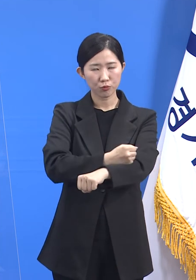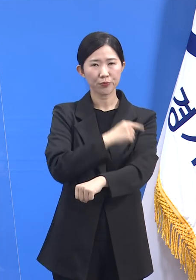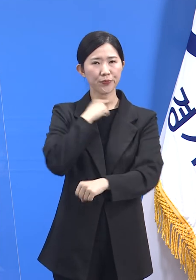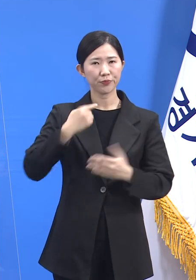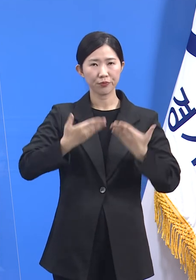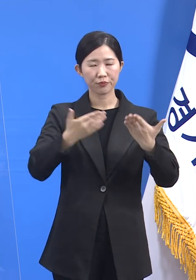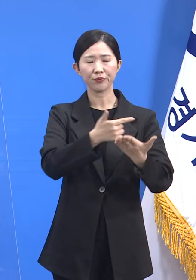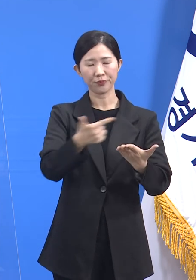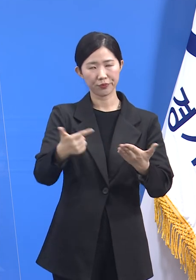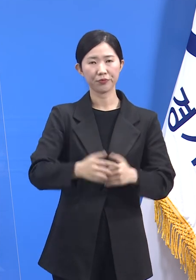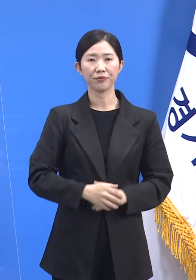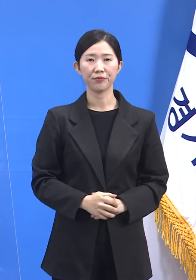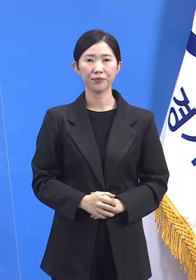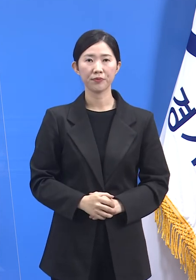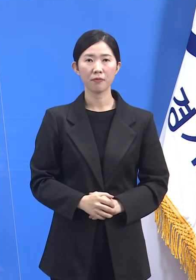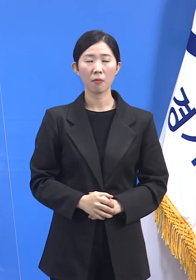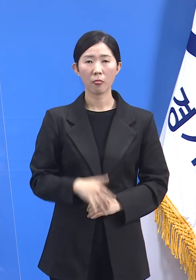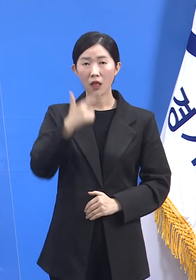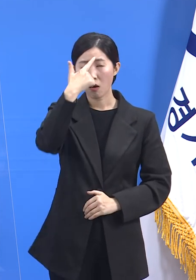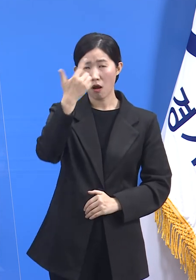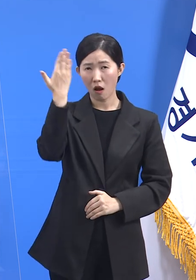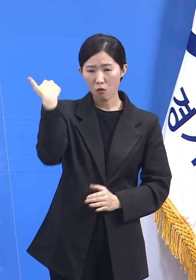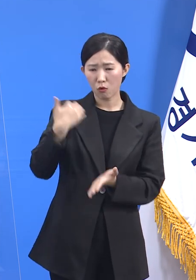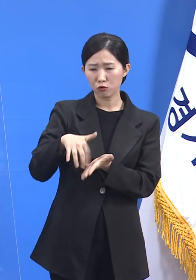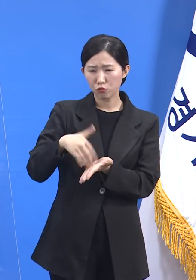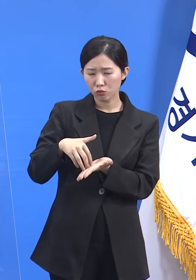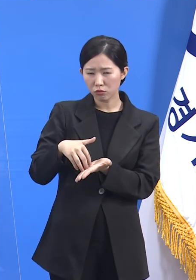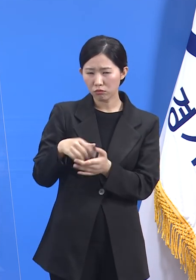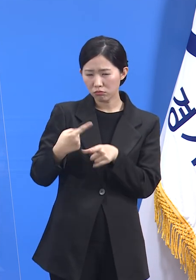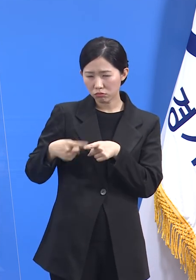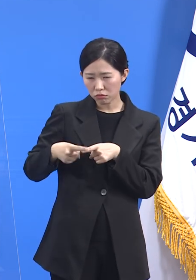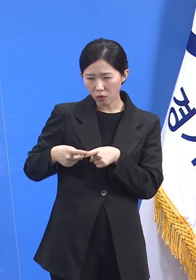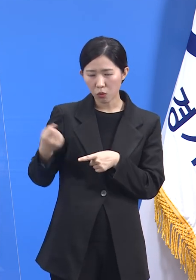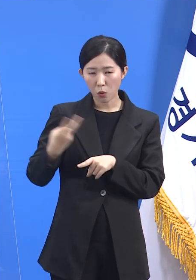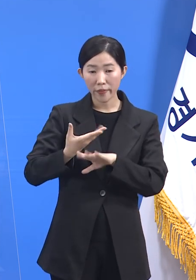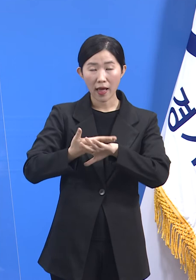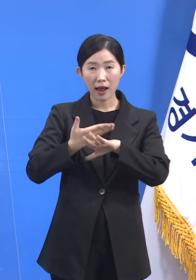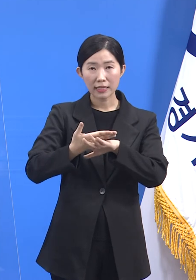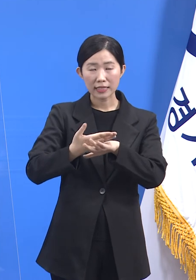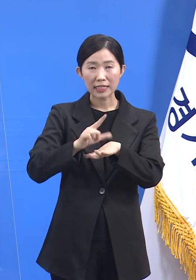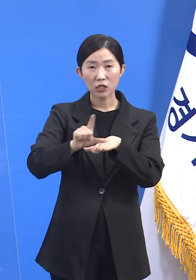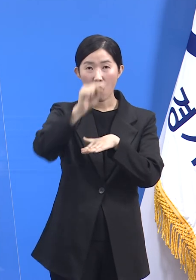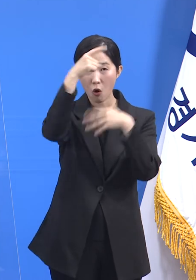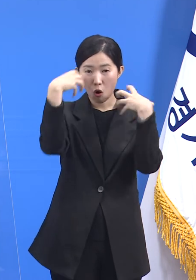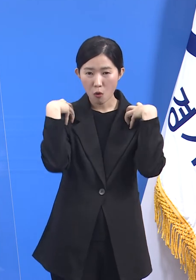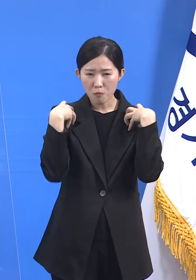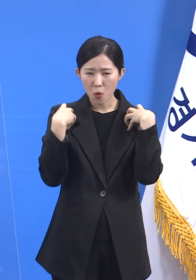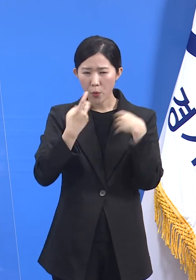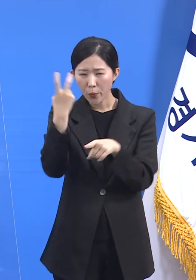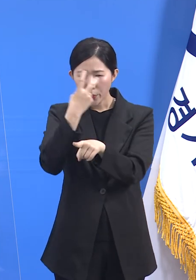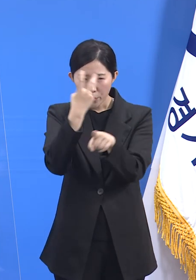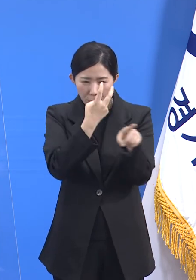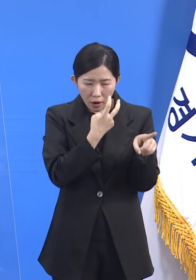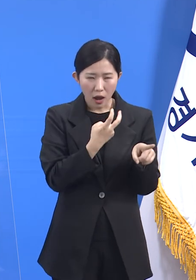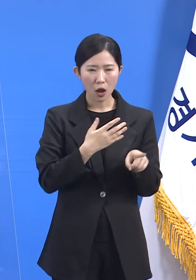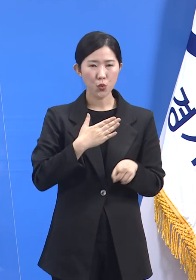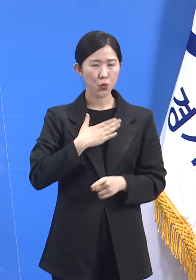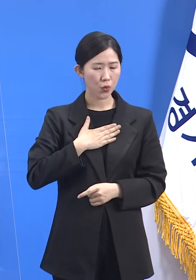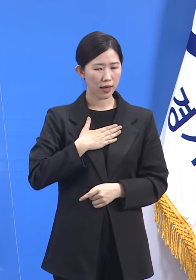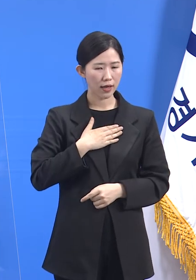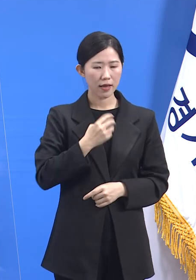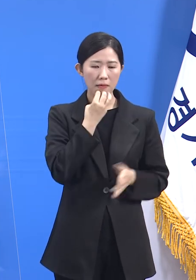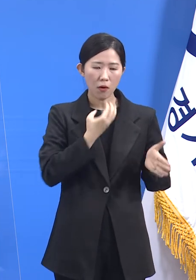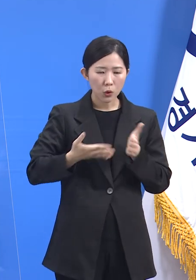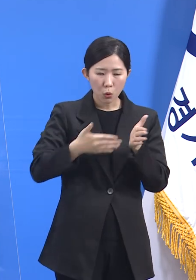과거의 통계를 분석하면서 그리고 다른 지역의 현실을 살피면서 우리의 약점을 찾고 보완해 가야 합니다.